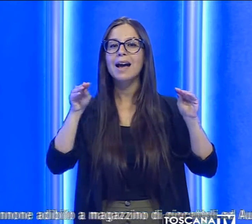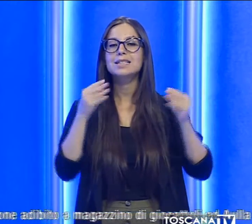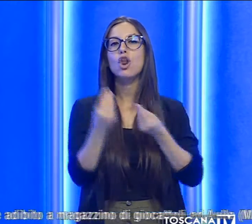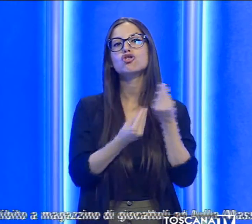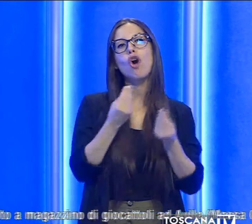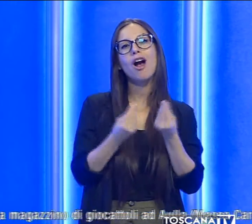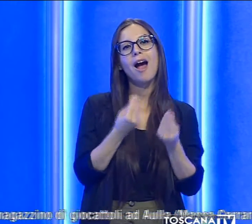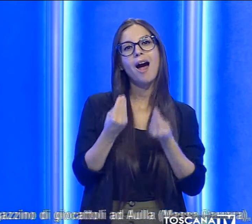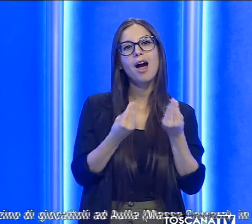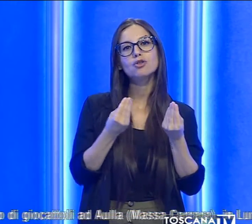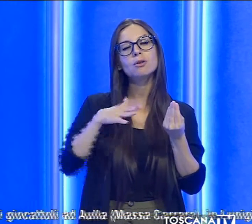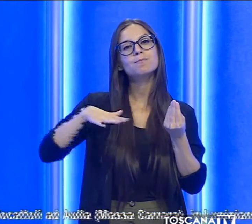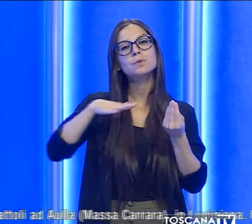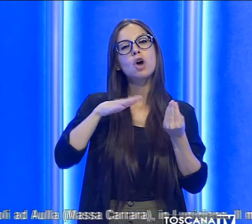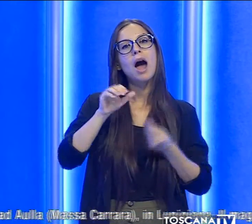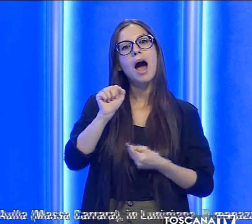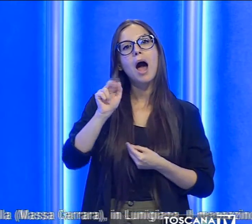giocattoli ad Aulla.